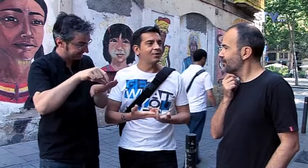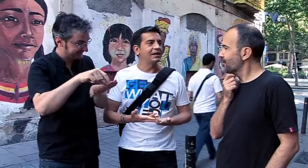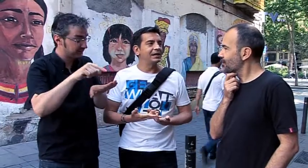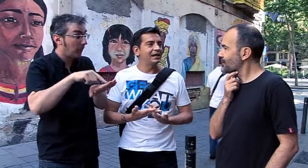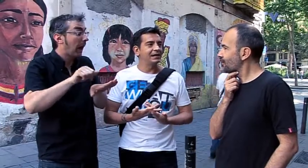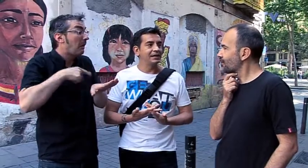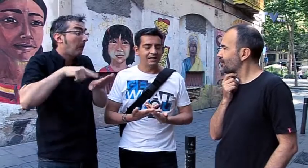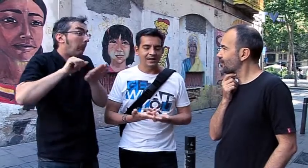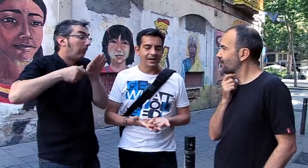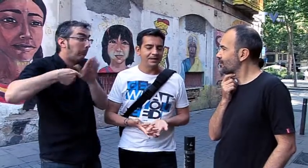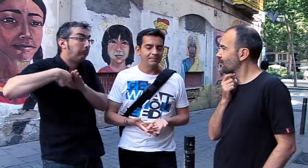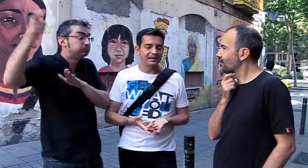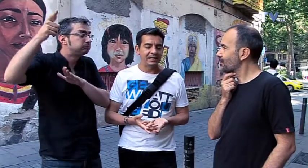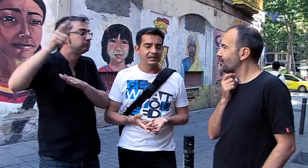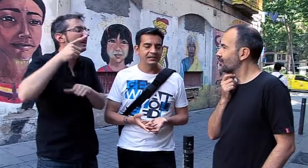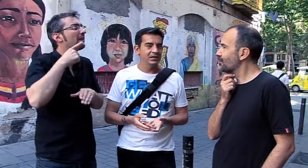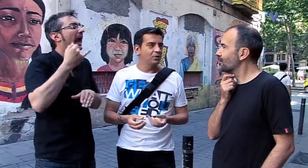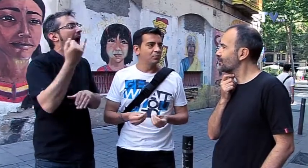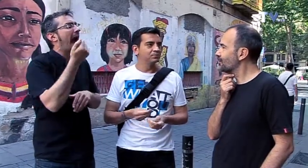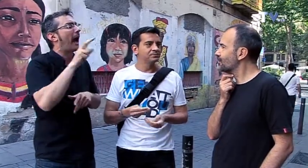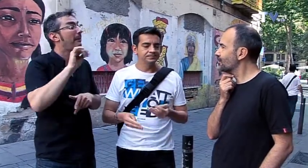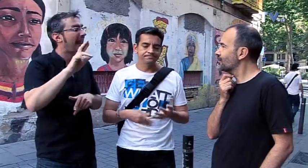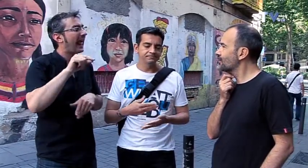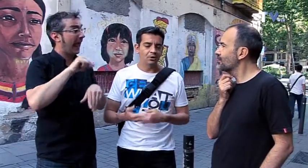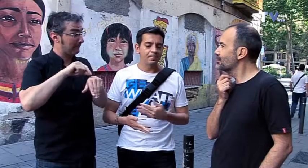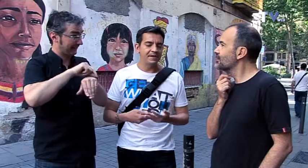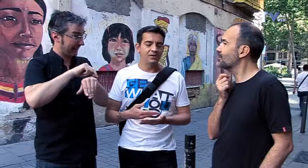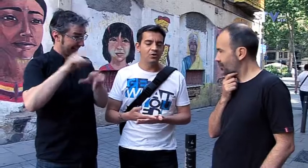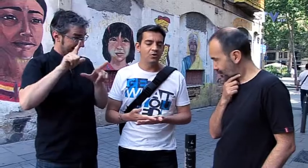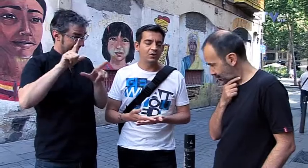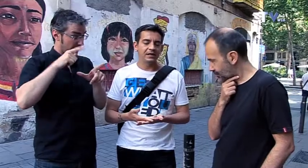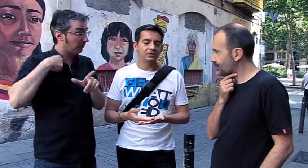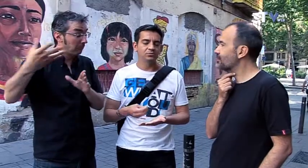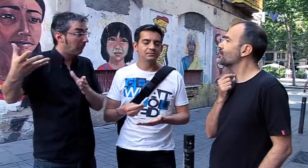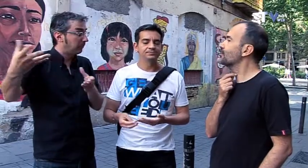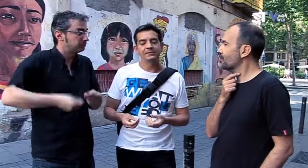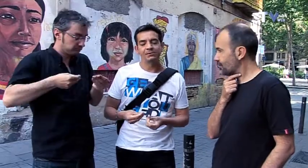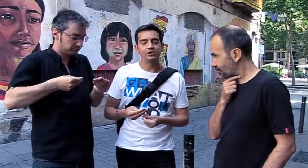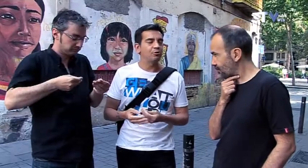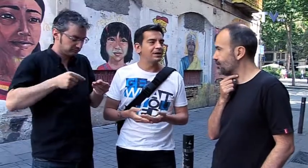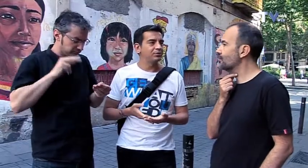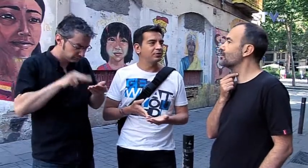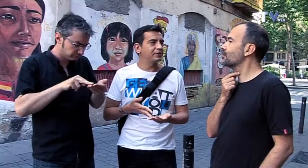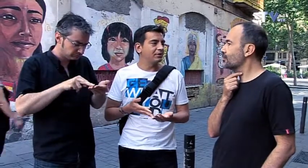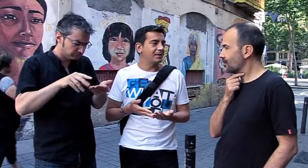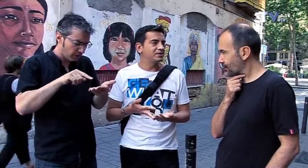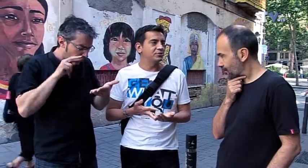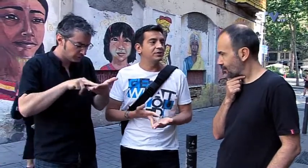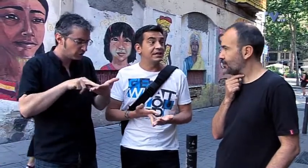todos estos años allí. Le gustó y me contrató como guionista en el informal. Estuve trabajando con ellos